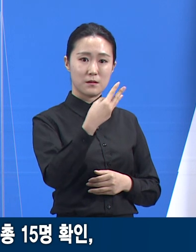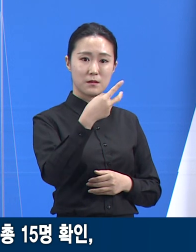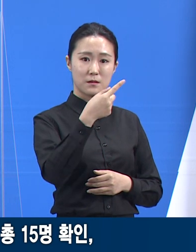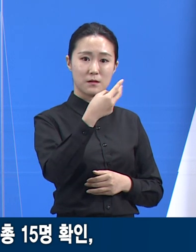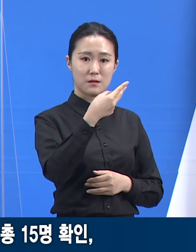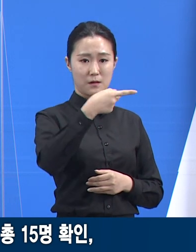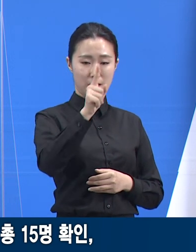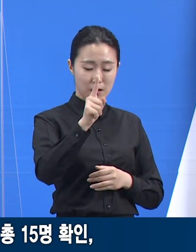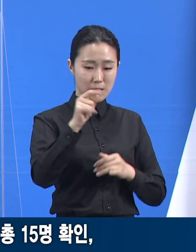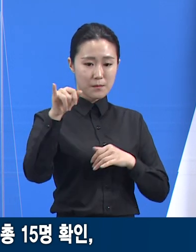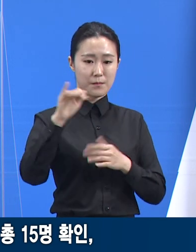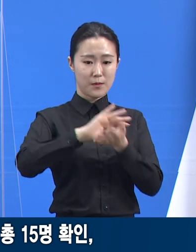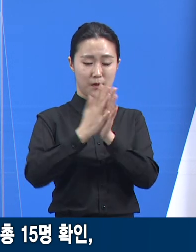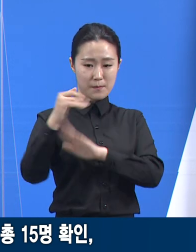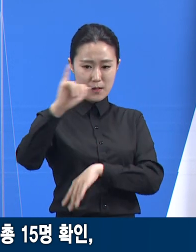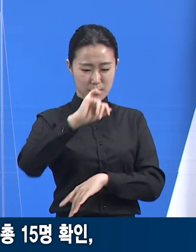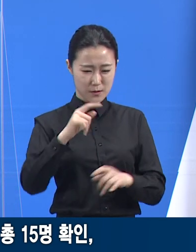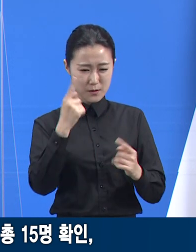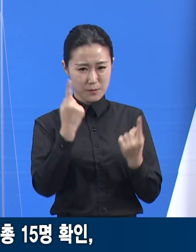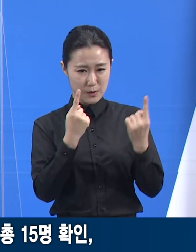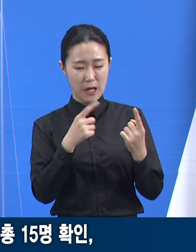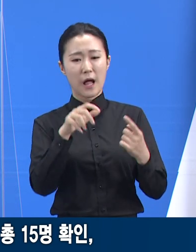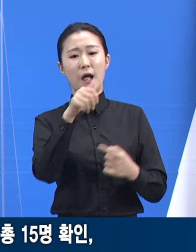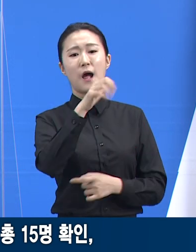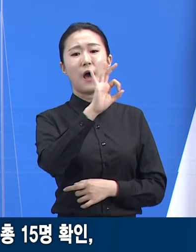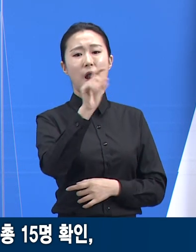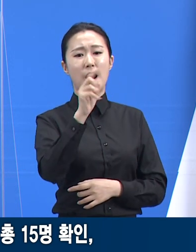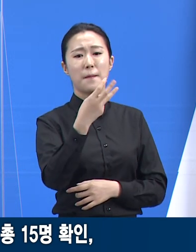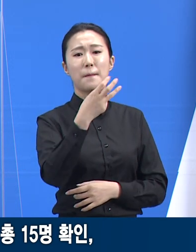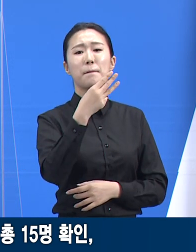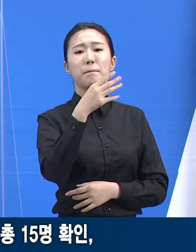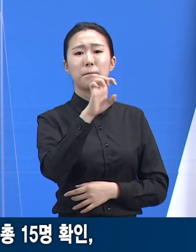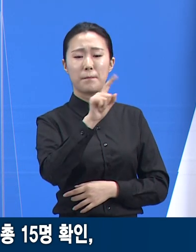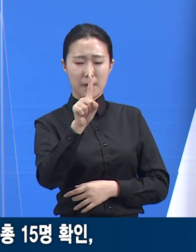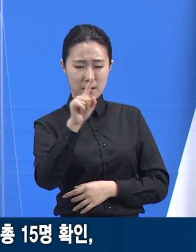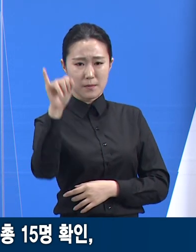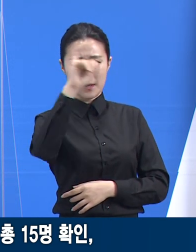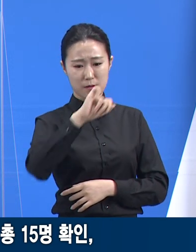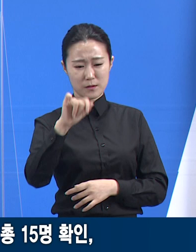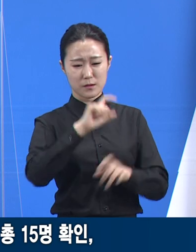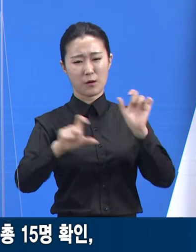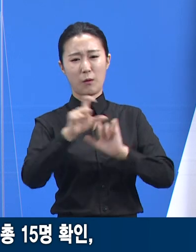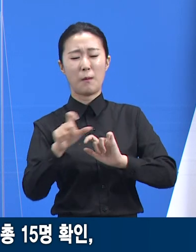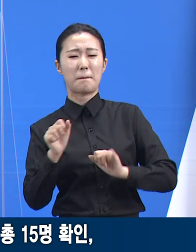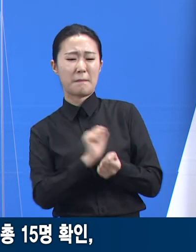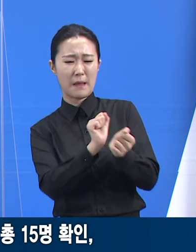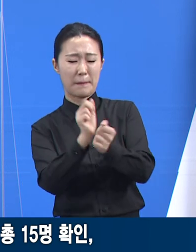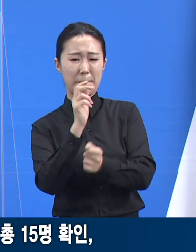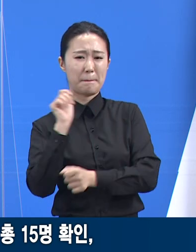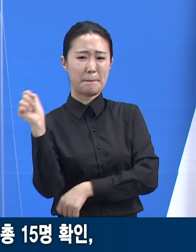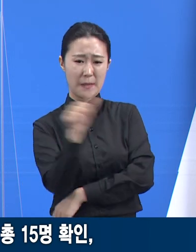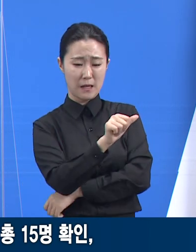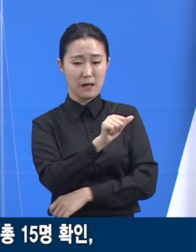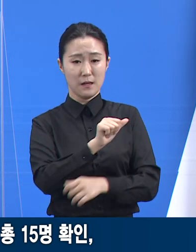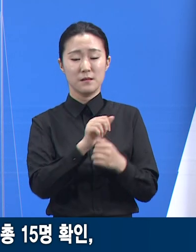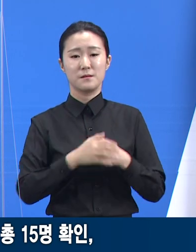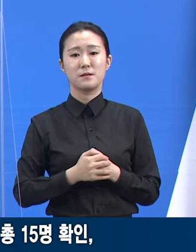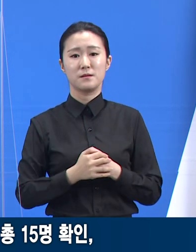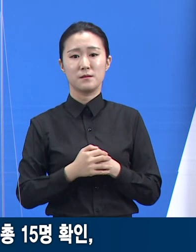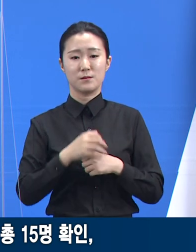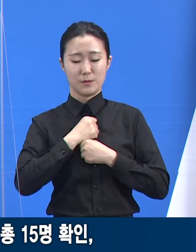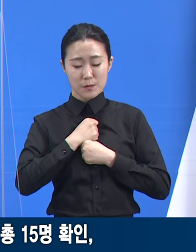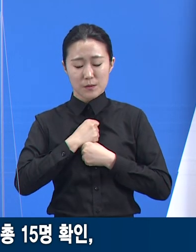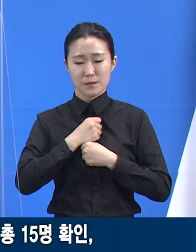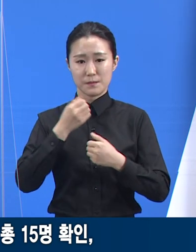알려져 있어 빠른 전파가 우려됩니다. 하여튼 도민 여러분들께서는 정상 발현 시 빠른 검사와 철저한 방역 수칙 준수를